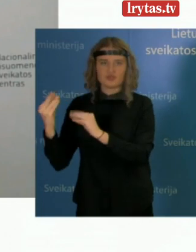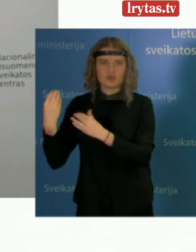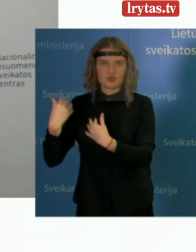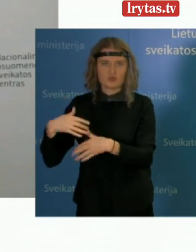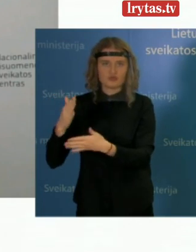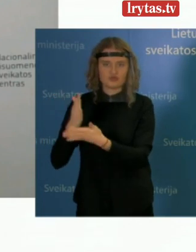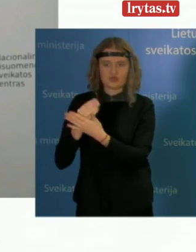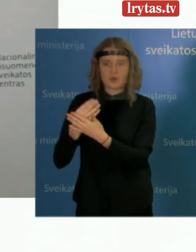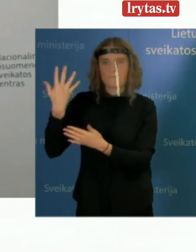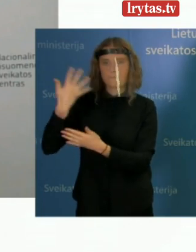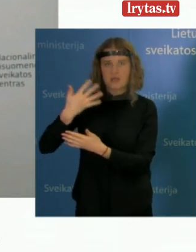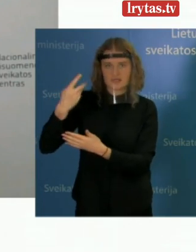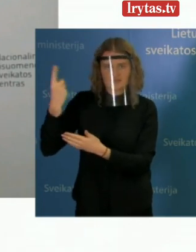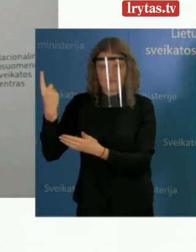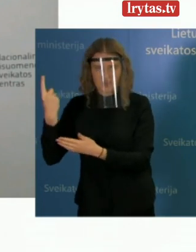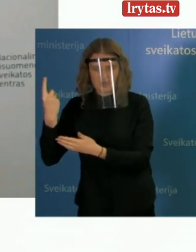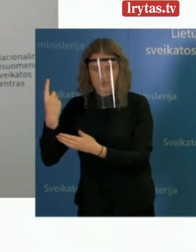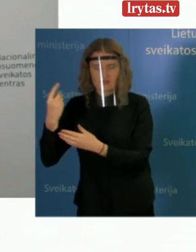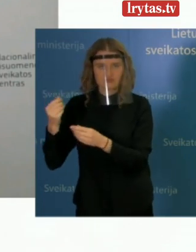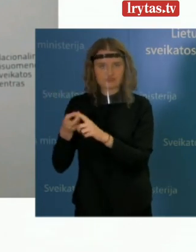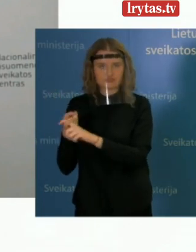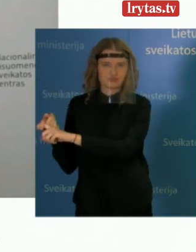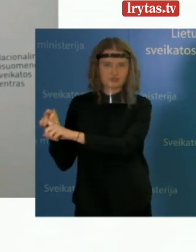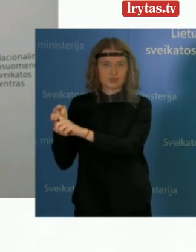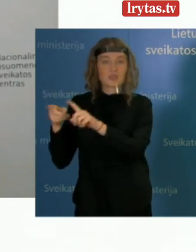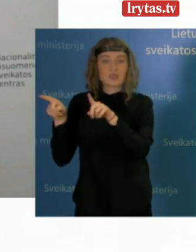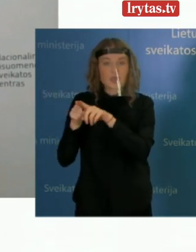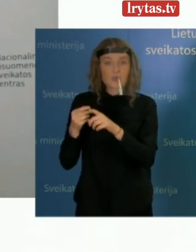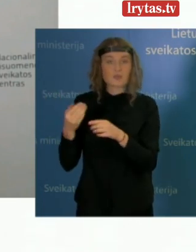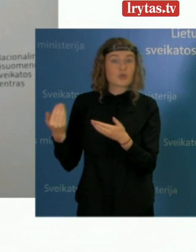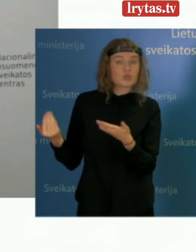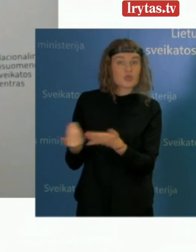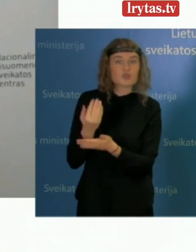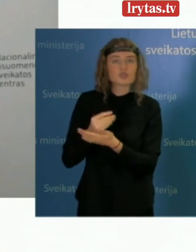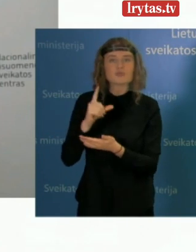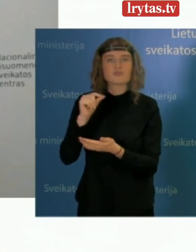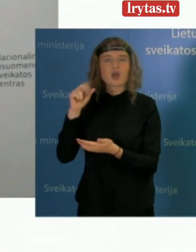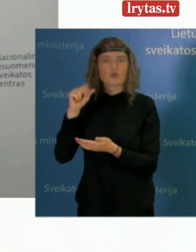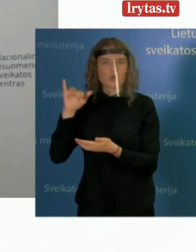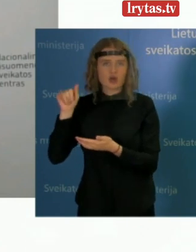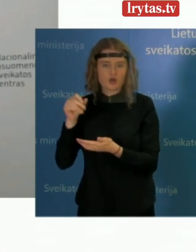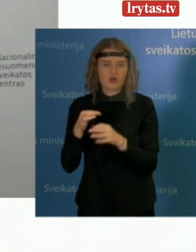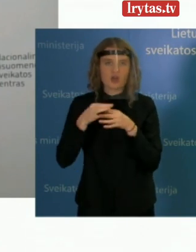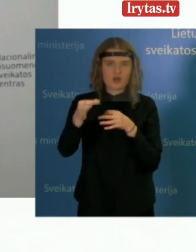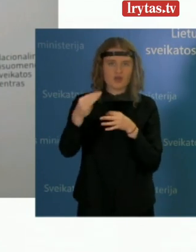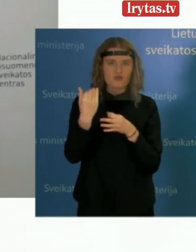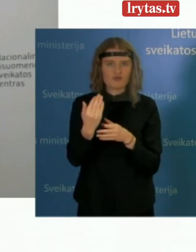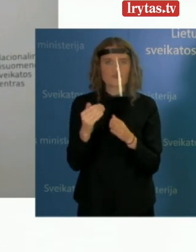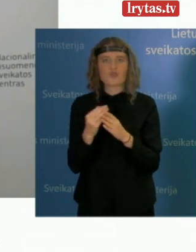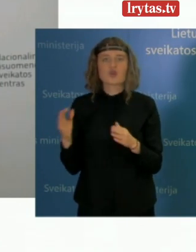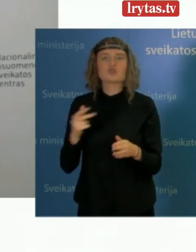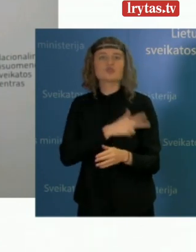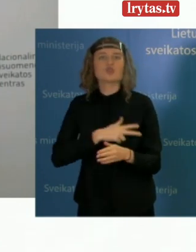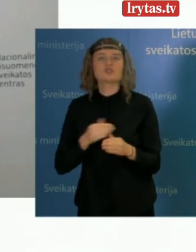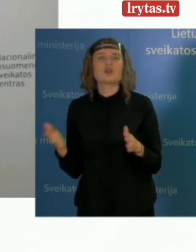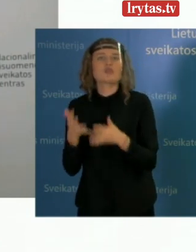50 dieną. Taip pat turime naują protrukį pakruojo rajone veikiančios linkubo socialinės globos namuose,